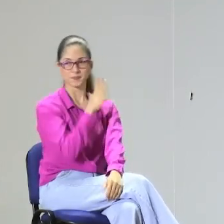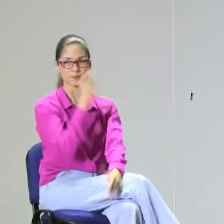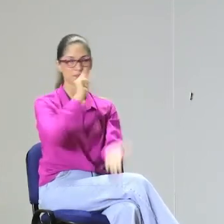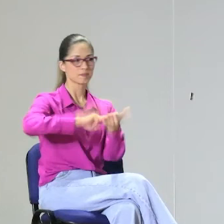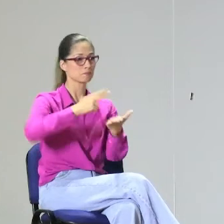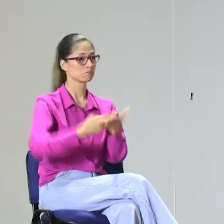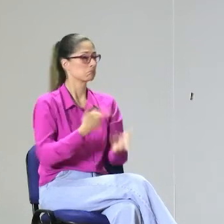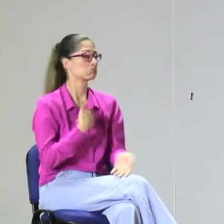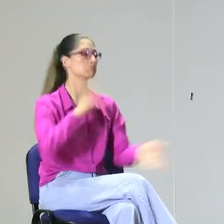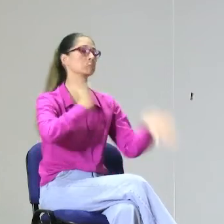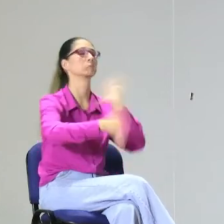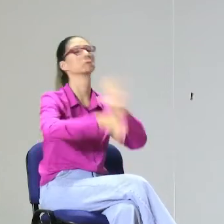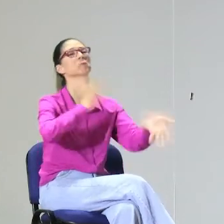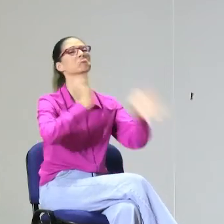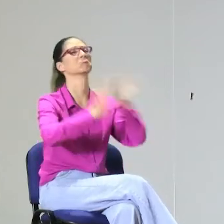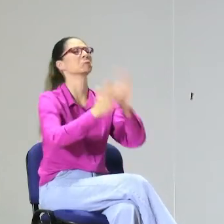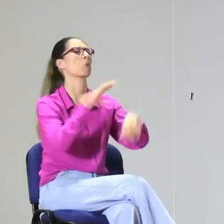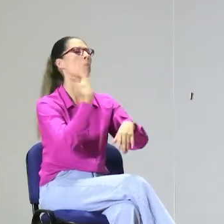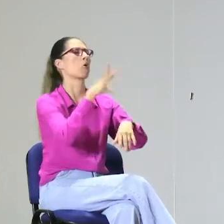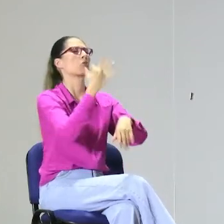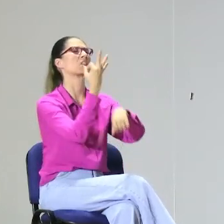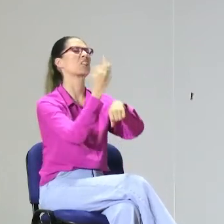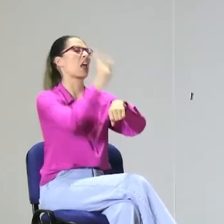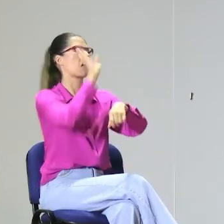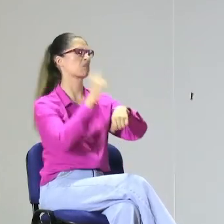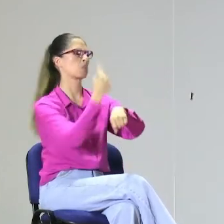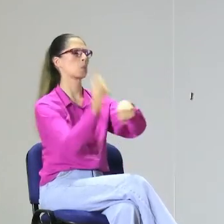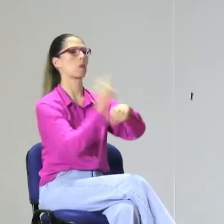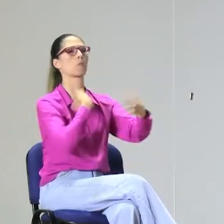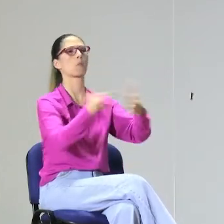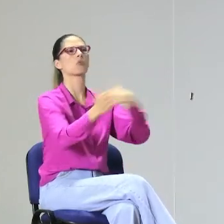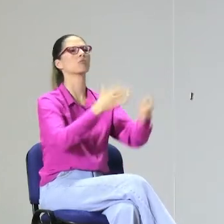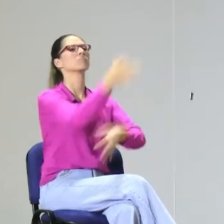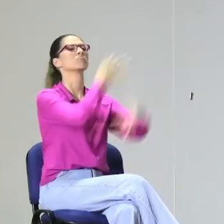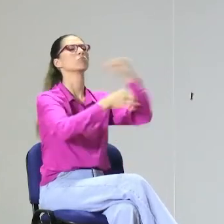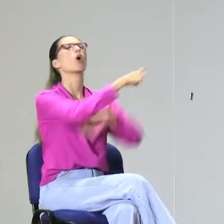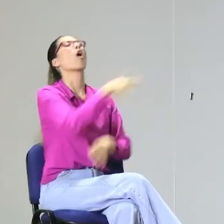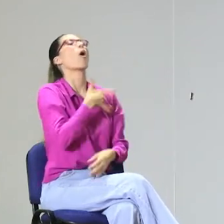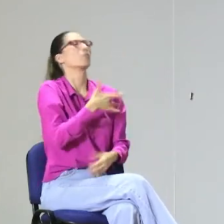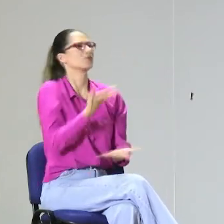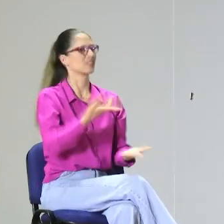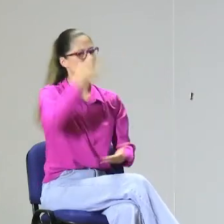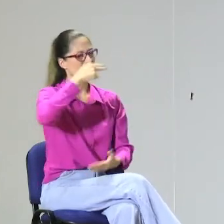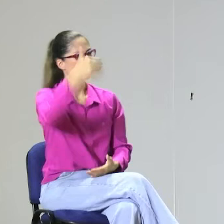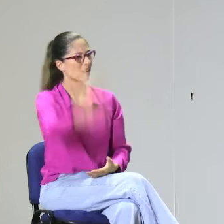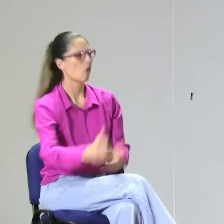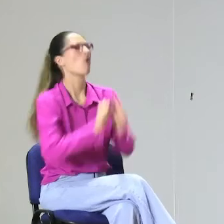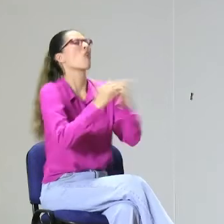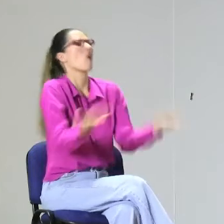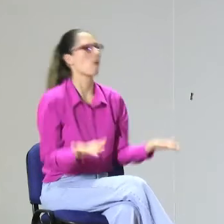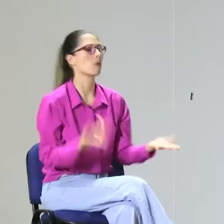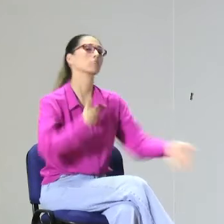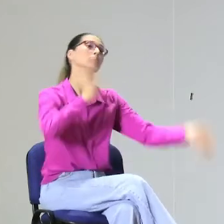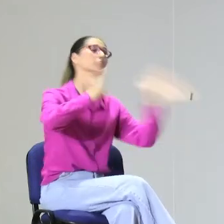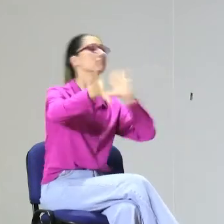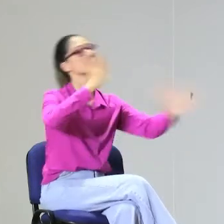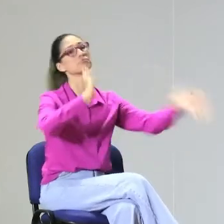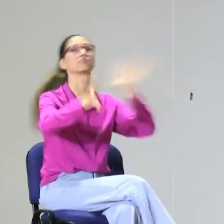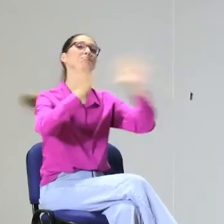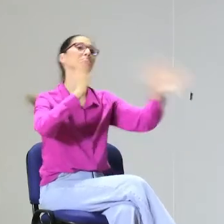tenía una cara como de mal genio. ¿Qué falta de respeto? ¿Dónde está el intérprete? Yo continué mi producción